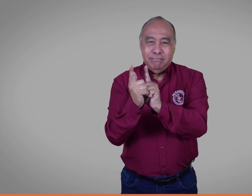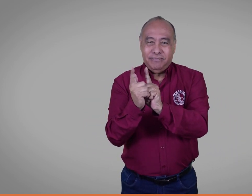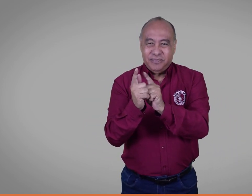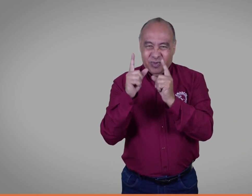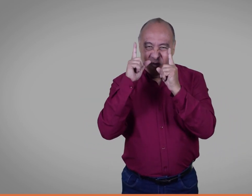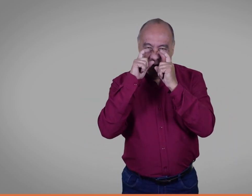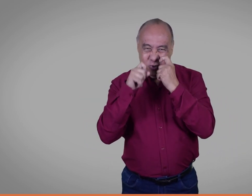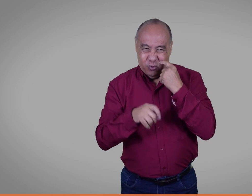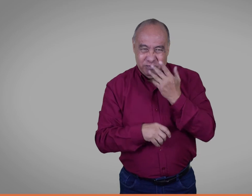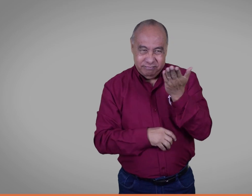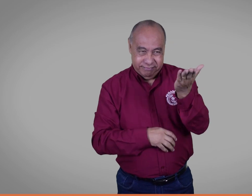Vean la siguiente foto.